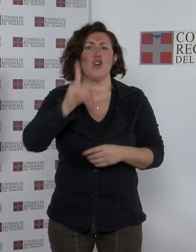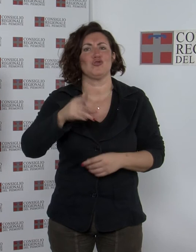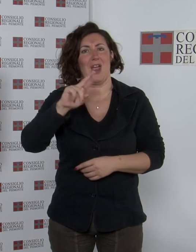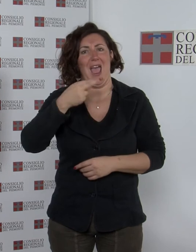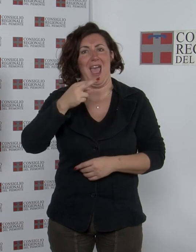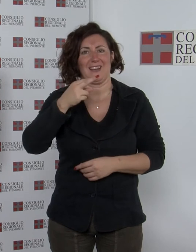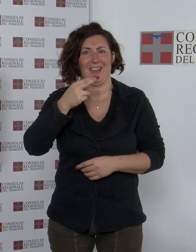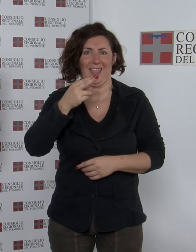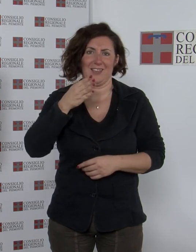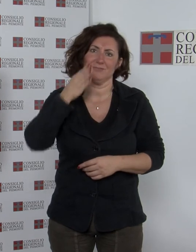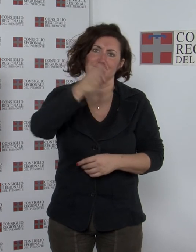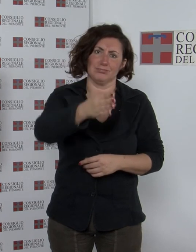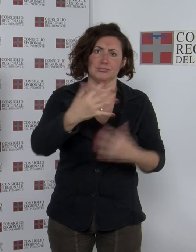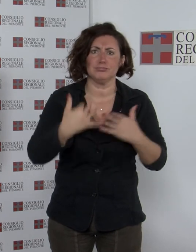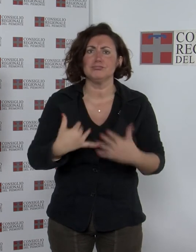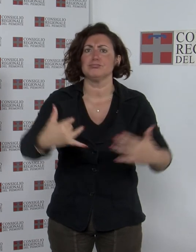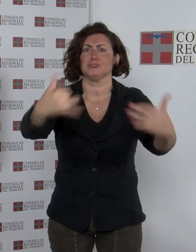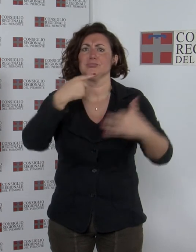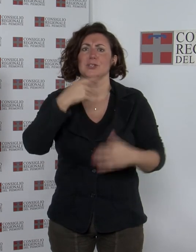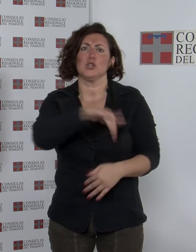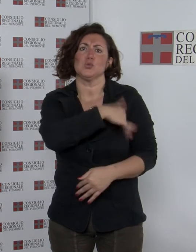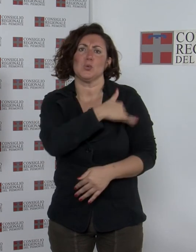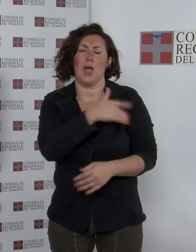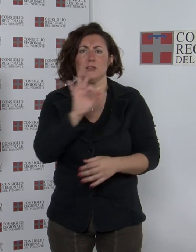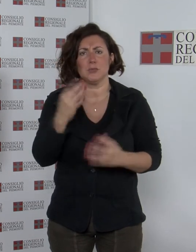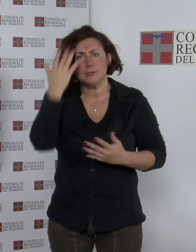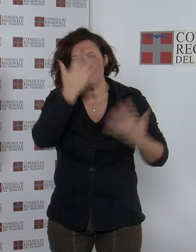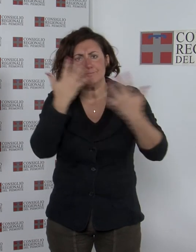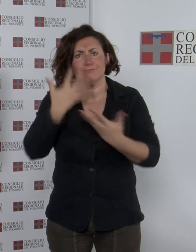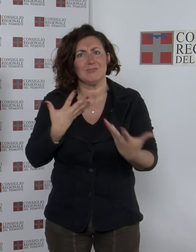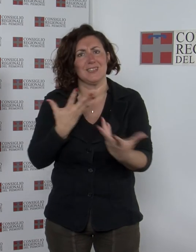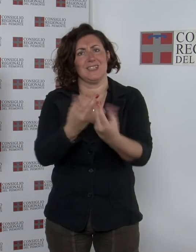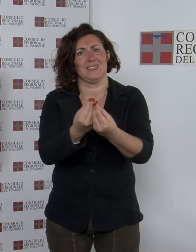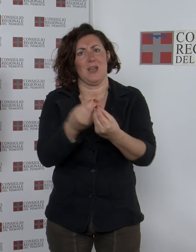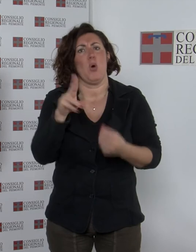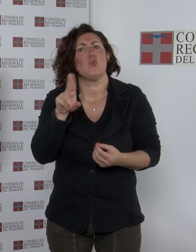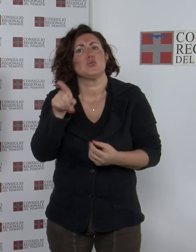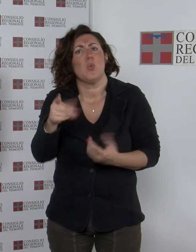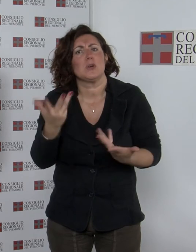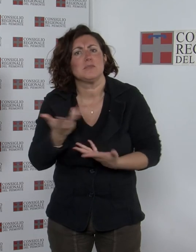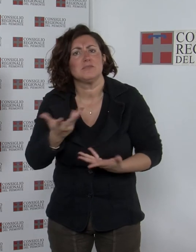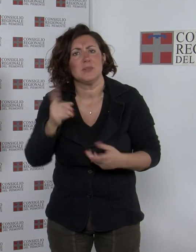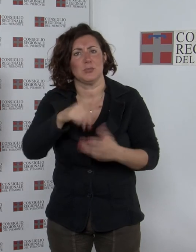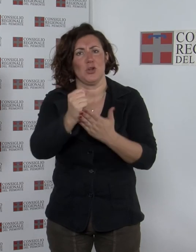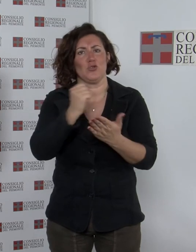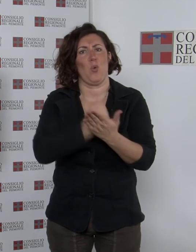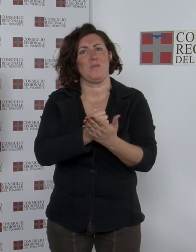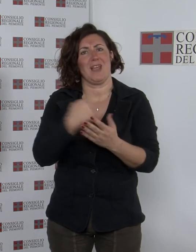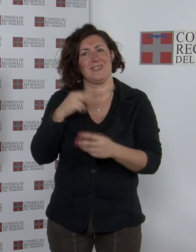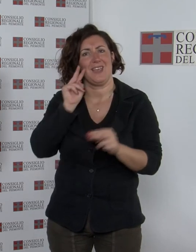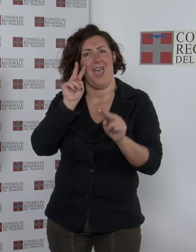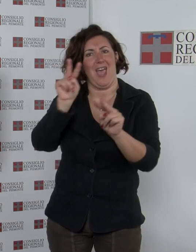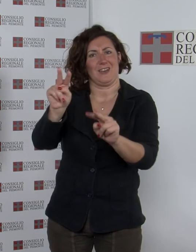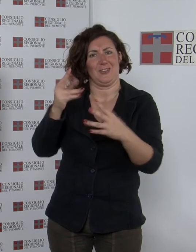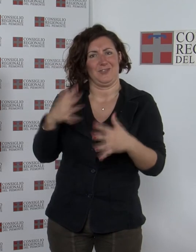all'incontro con gli studenti per riflettere sulla piaga dell'usura e per assistere alla proiezione del documentario vite da recupero di